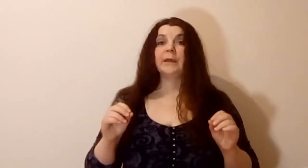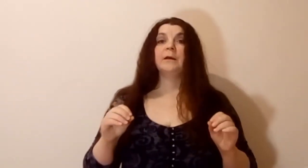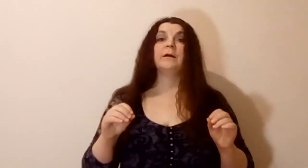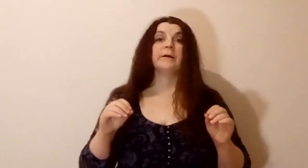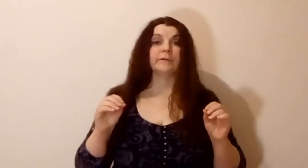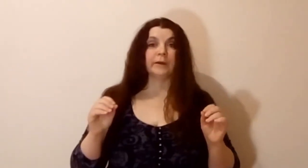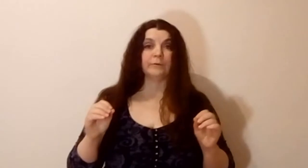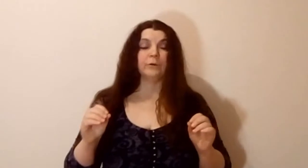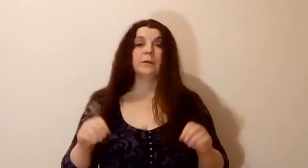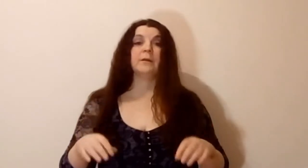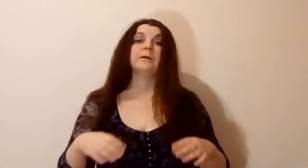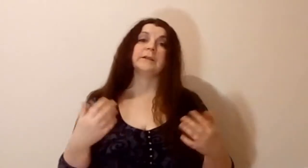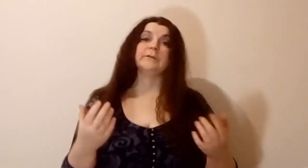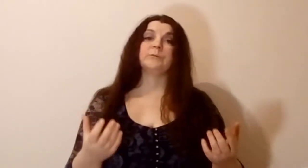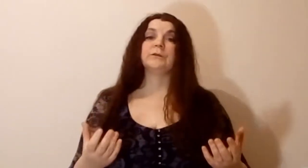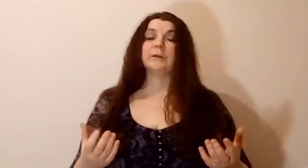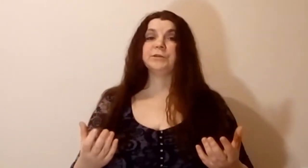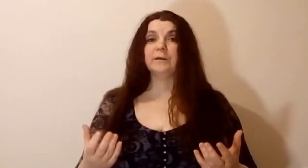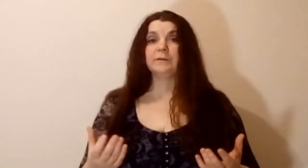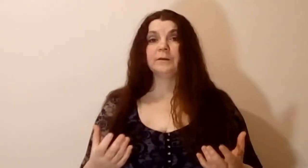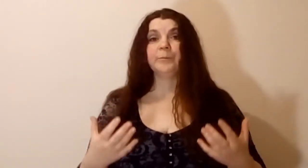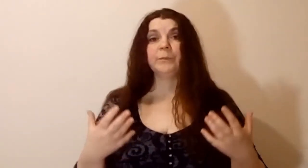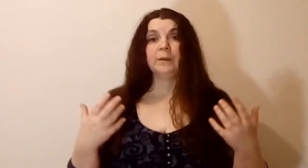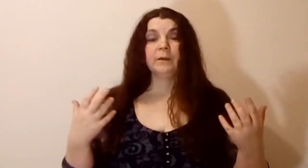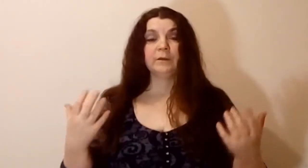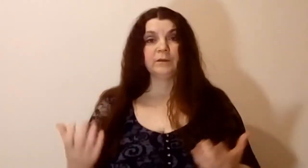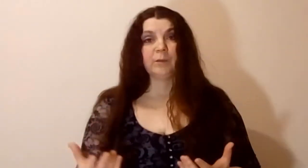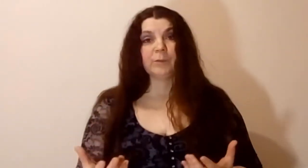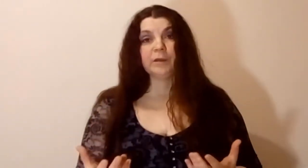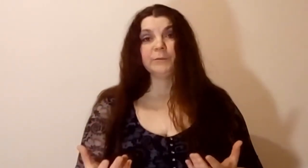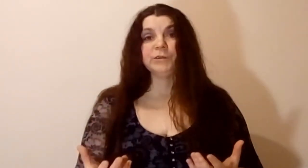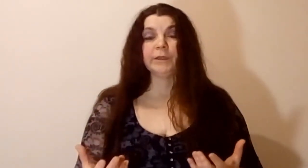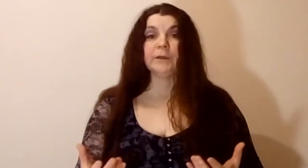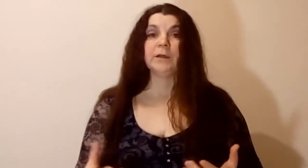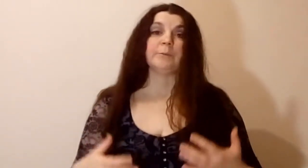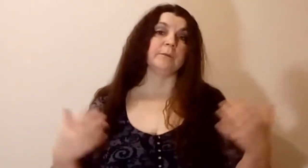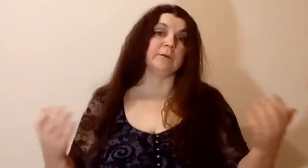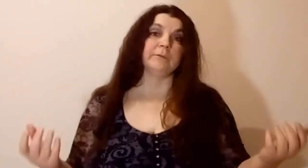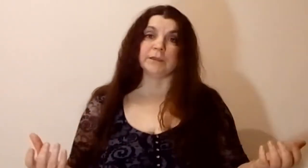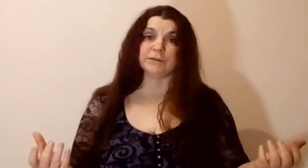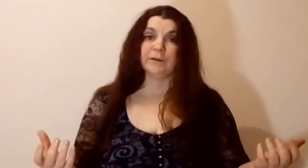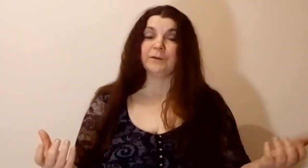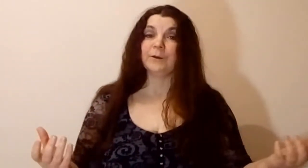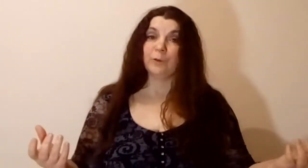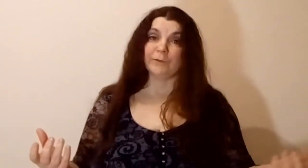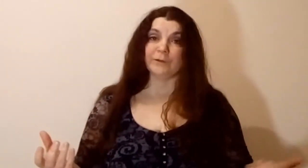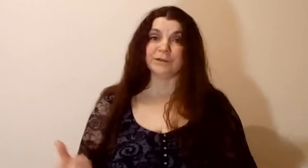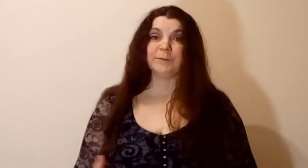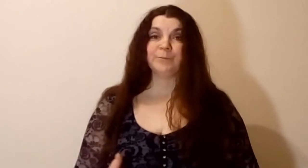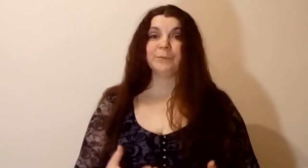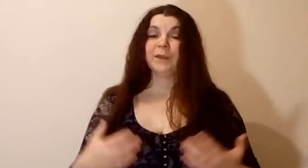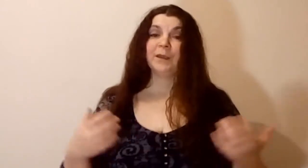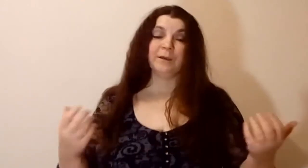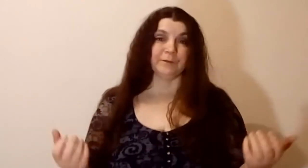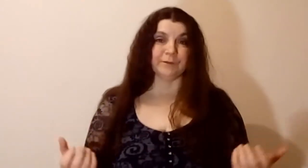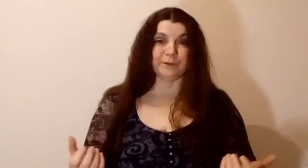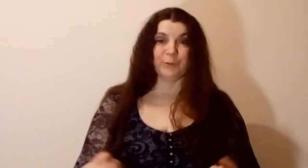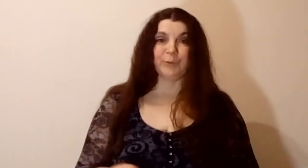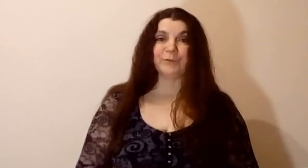разговоре, когда вы будете общаться с тем или иным человеком, неважно, знакомый ваш, не знакомый